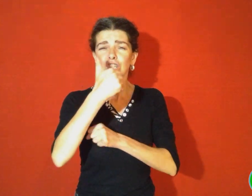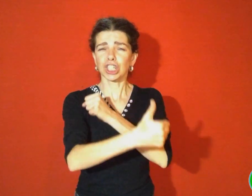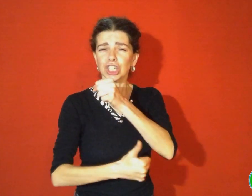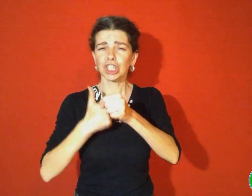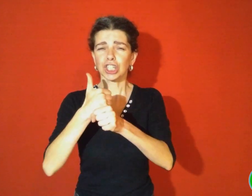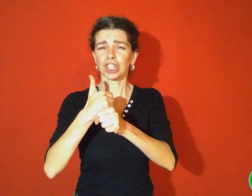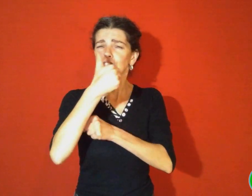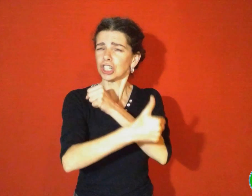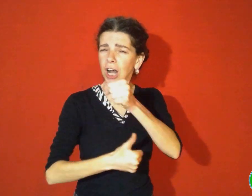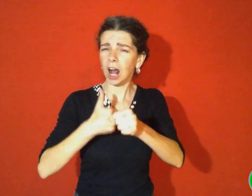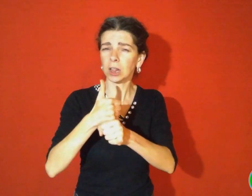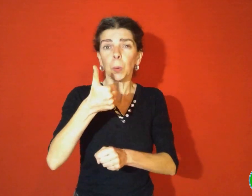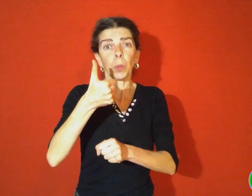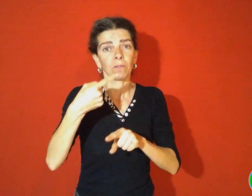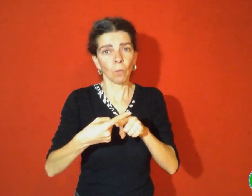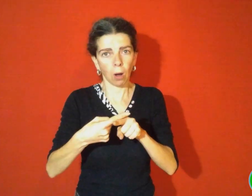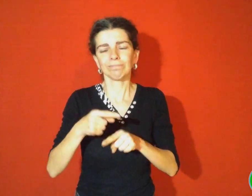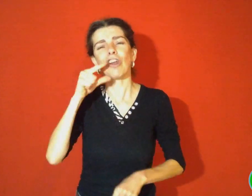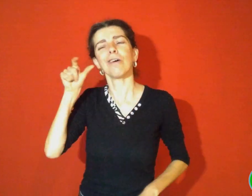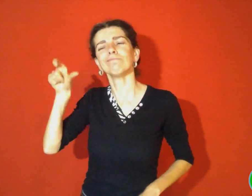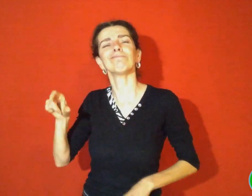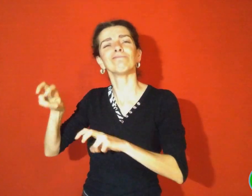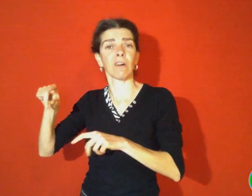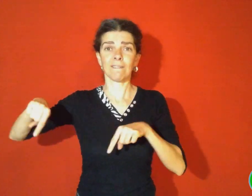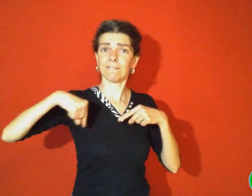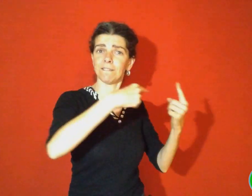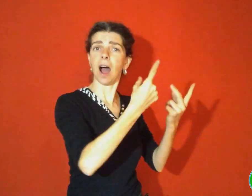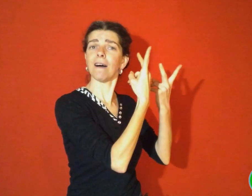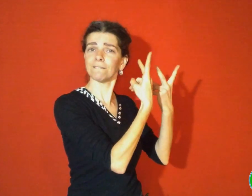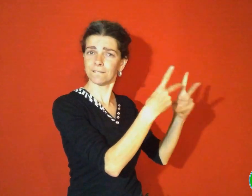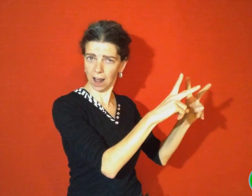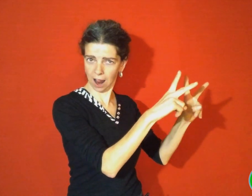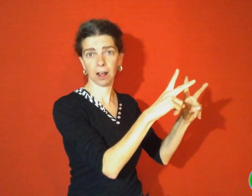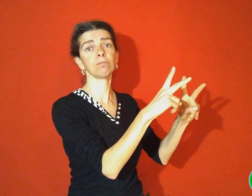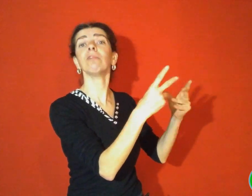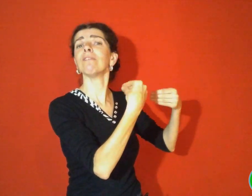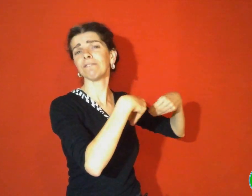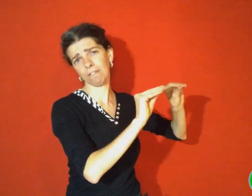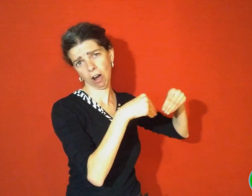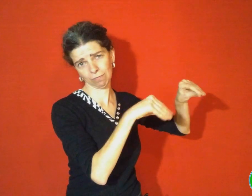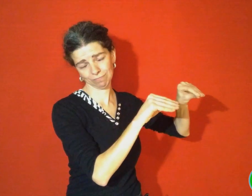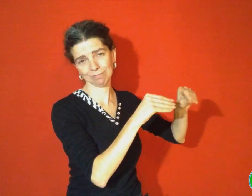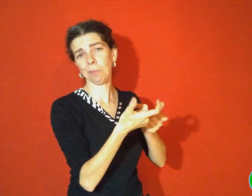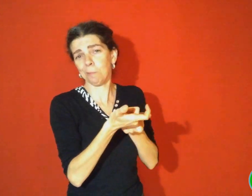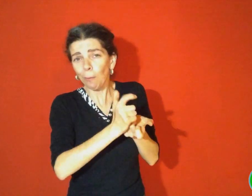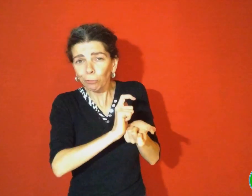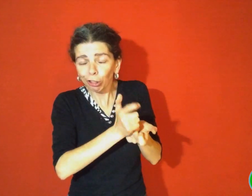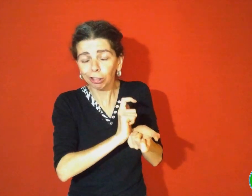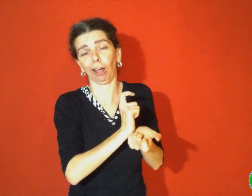Une fois par an, le cultivateur allait à la ville pour y vendre des pommes de terre, du